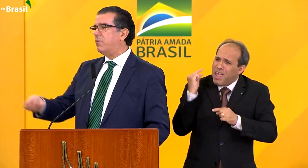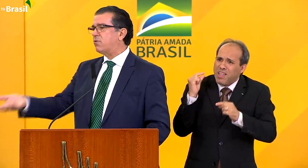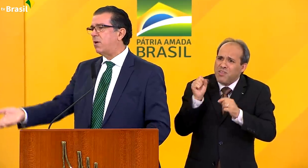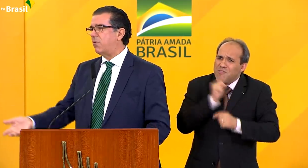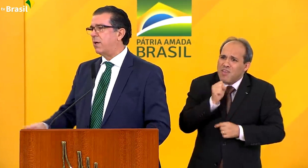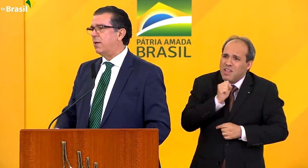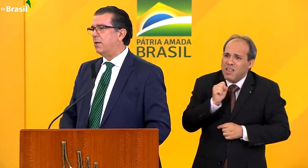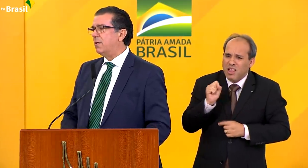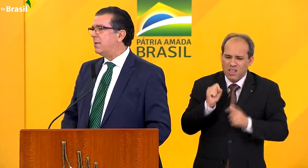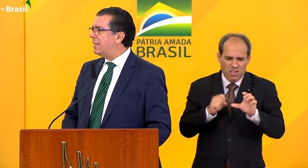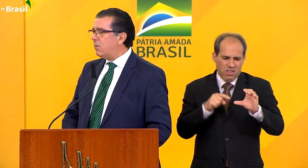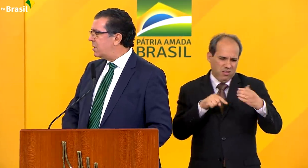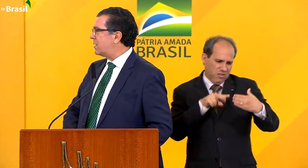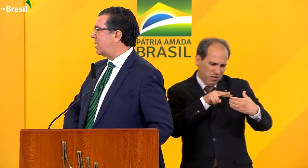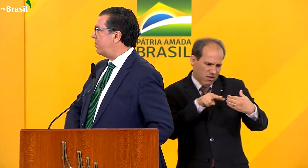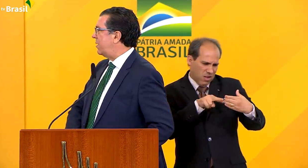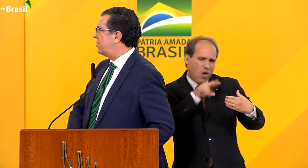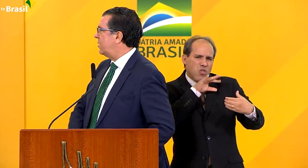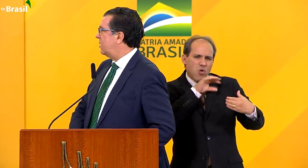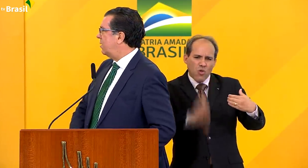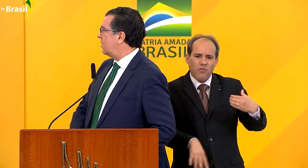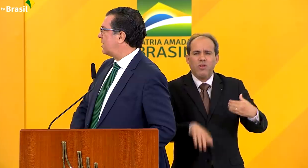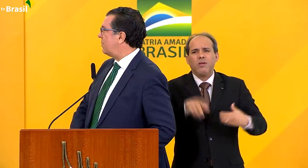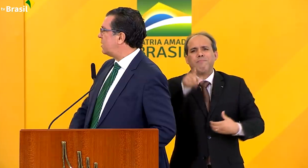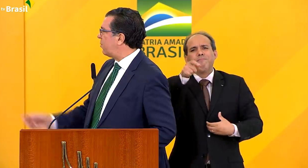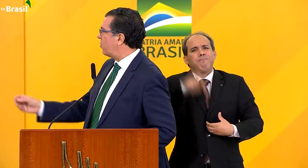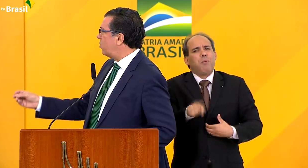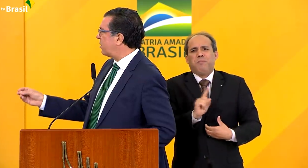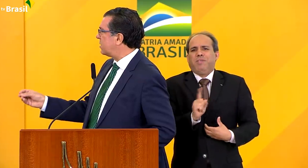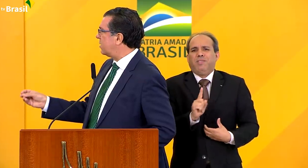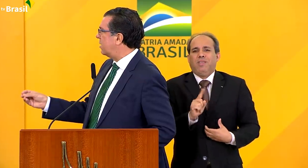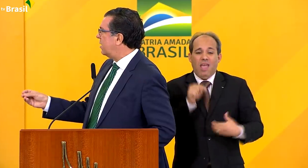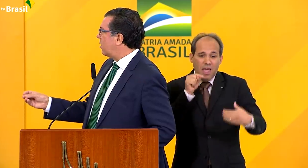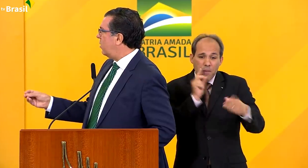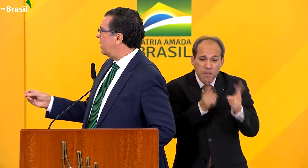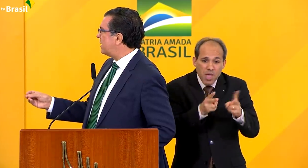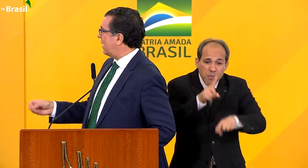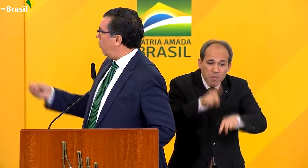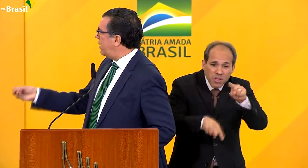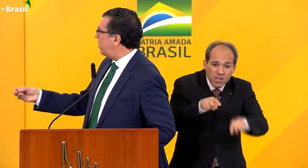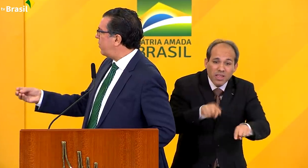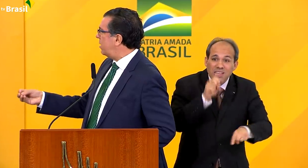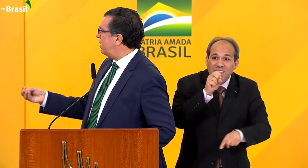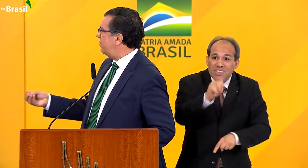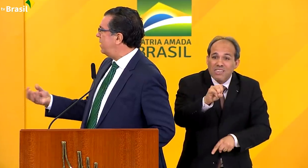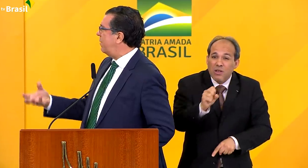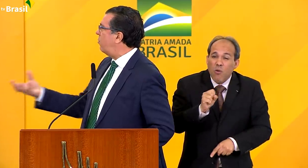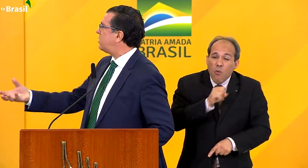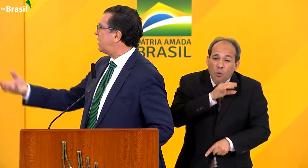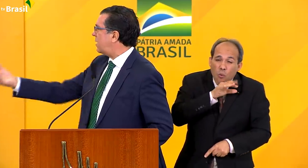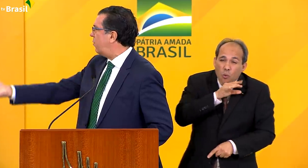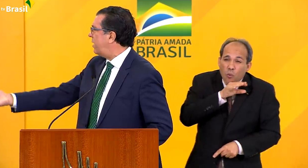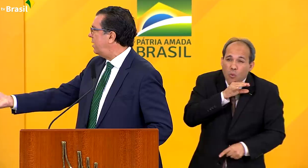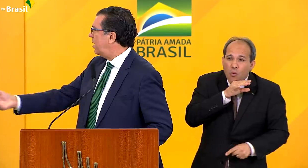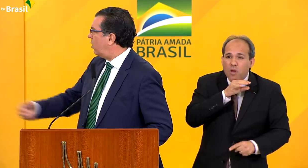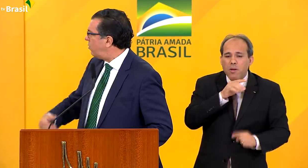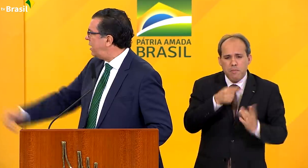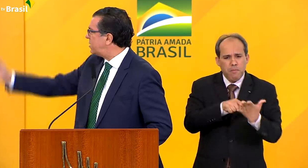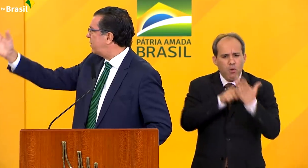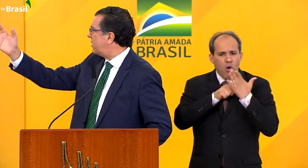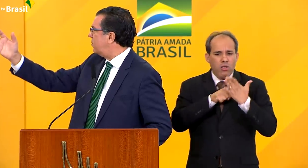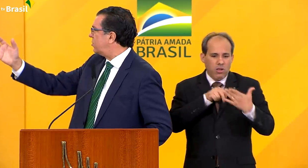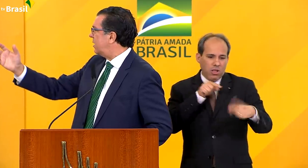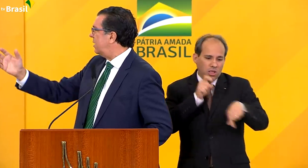isso aqui está ruim, vou jogar fora. Não necessariamente. Não necessariamente. Esse produto, presidente, quando ele está ruim, ele demonstra que está ruim